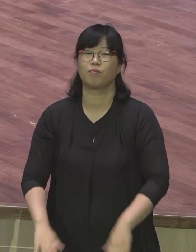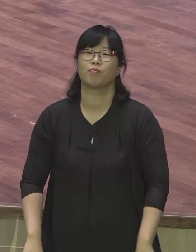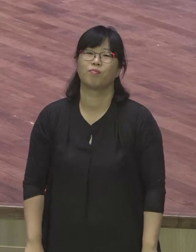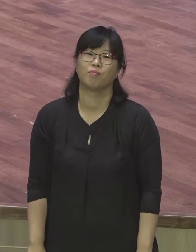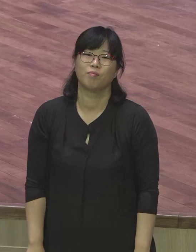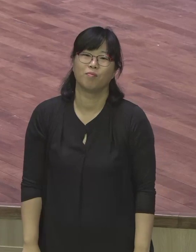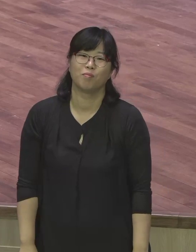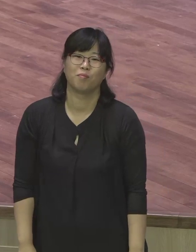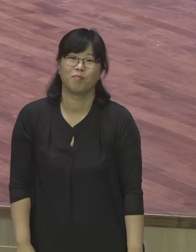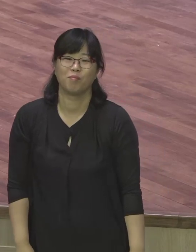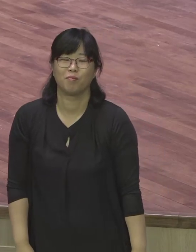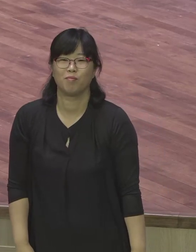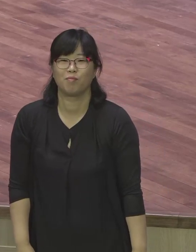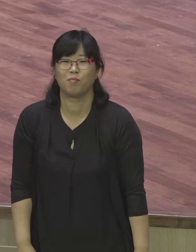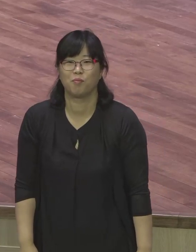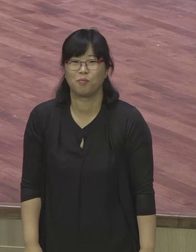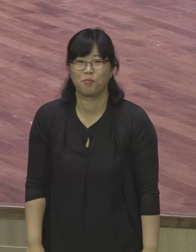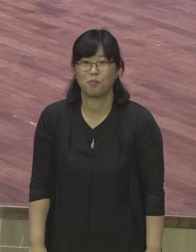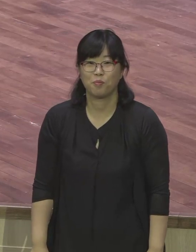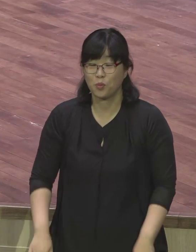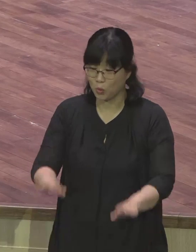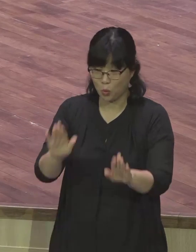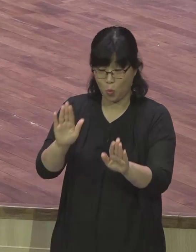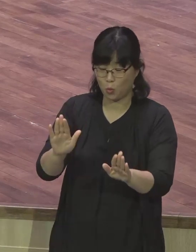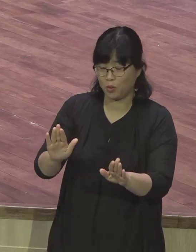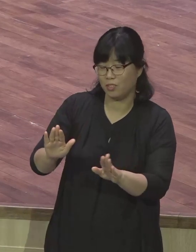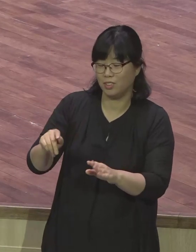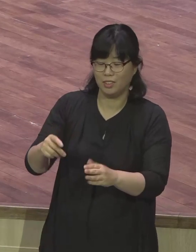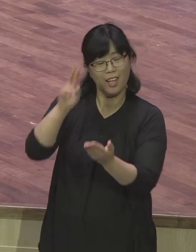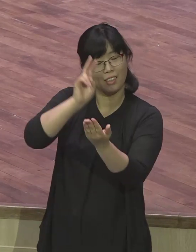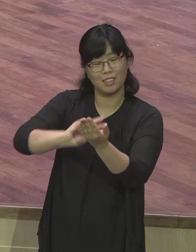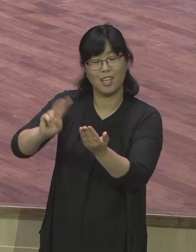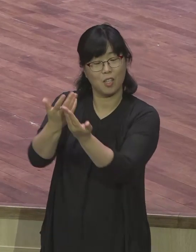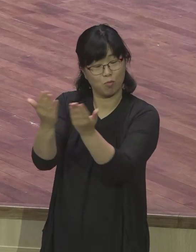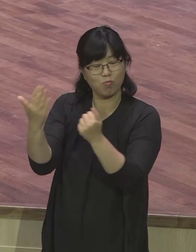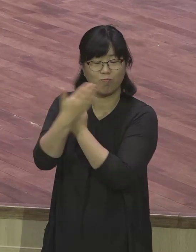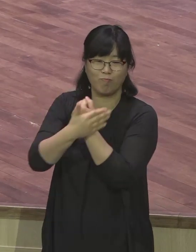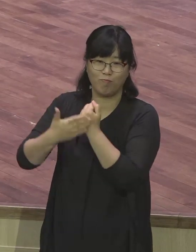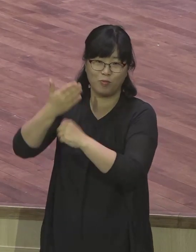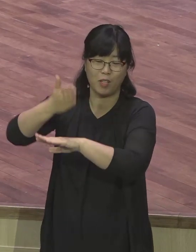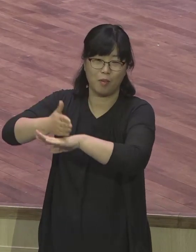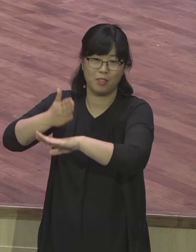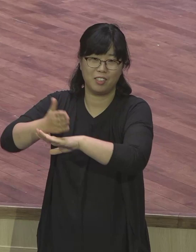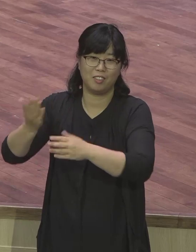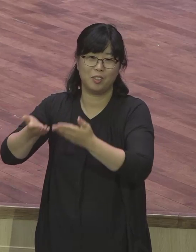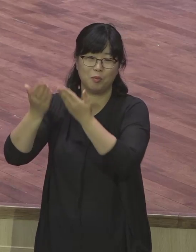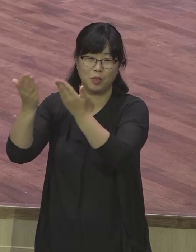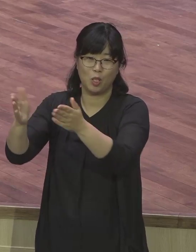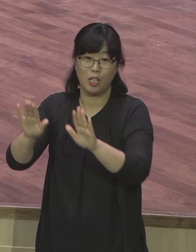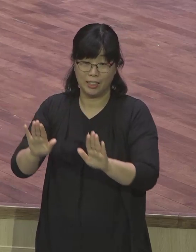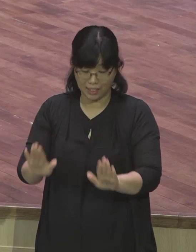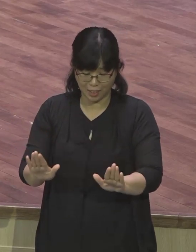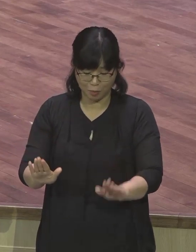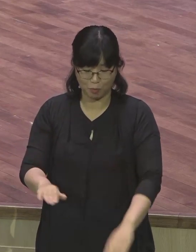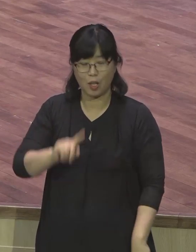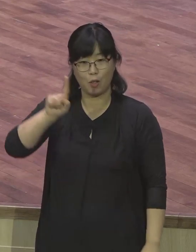아멘 우리 원리스 찬양대회 은혜로운 찬양 감사합니다 현재 단임 목사님께서는 우리 홍콩